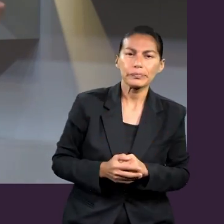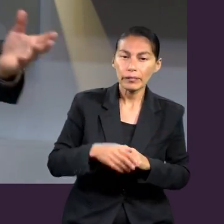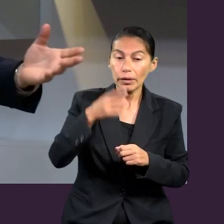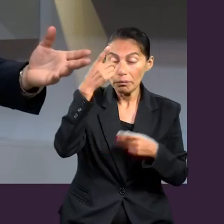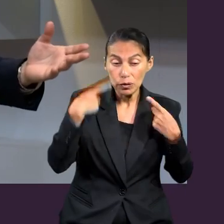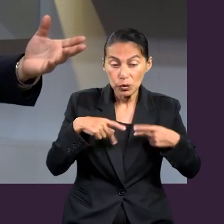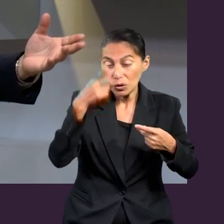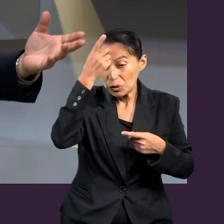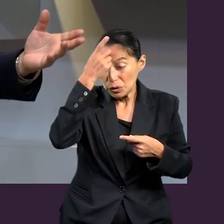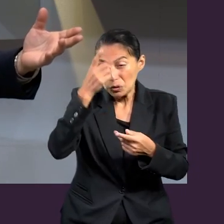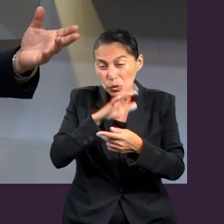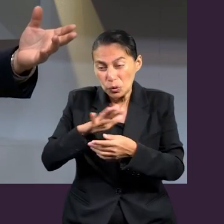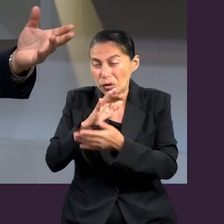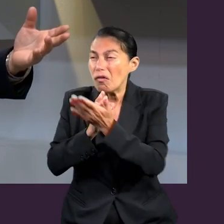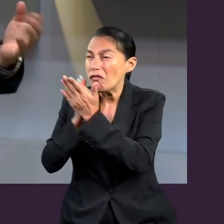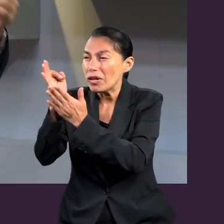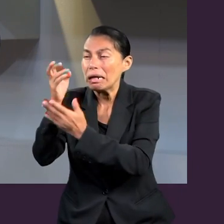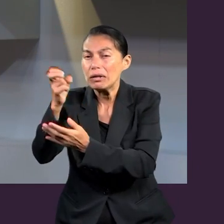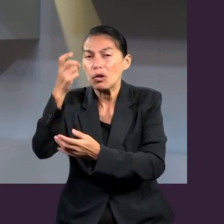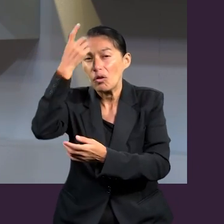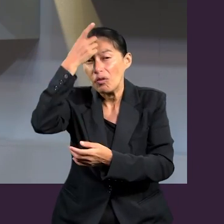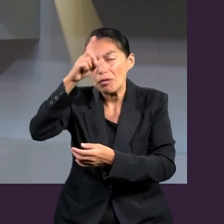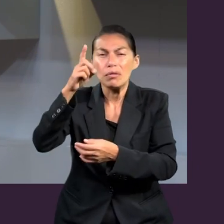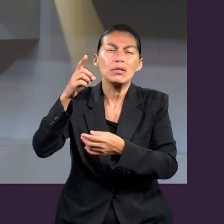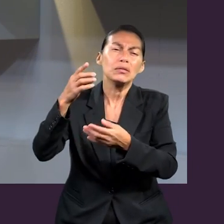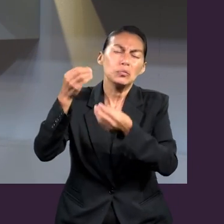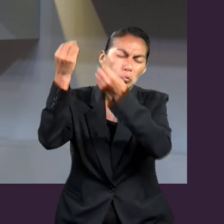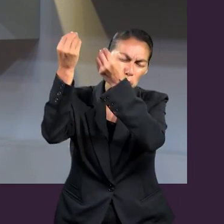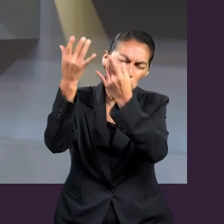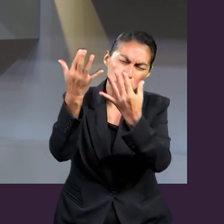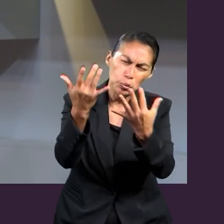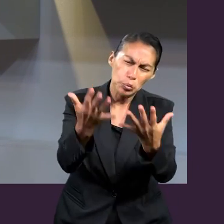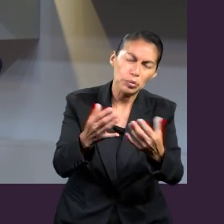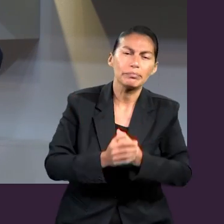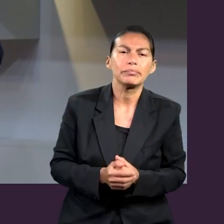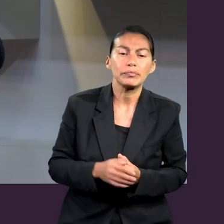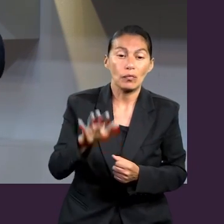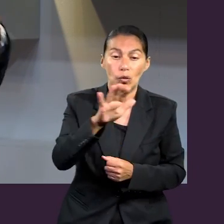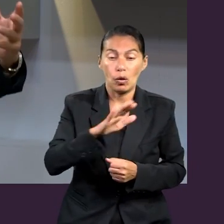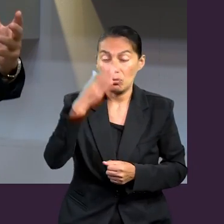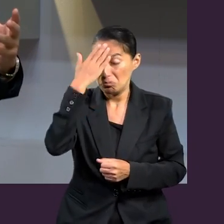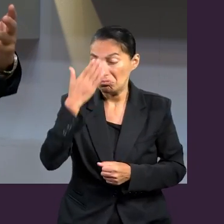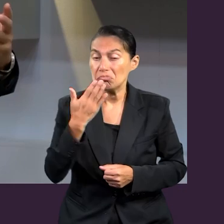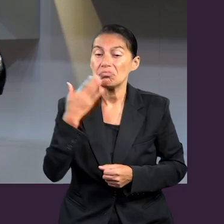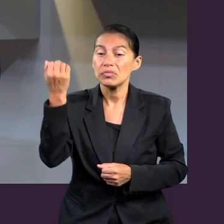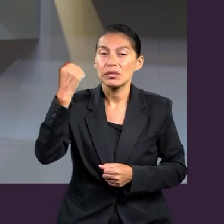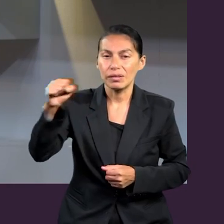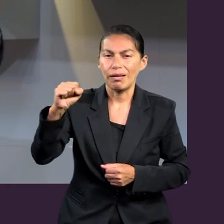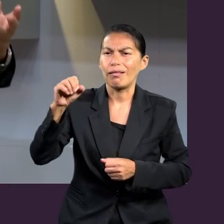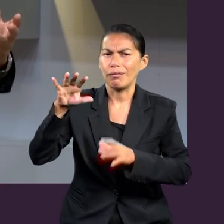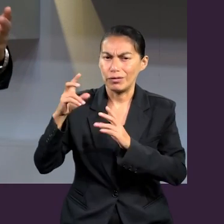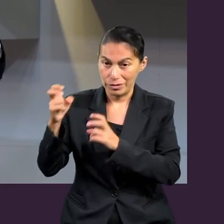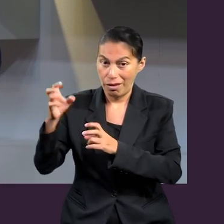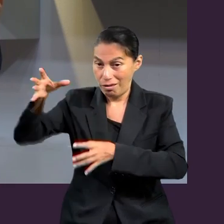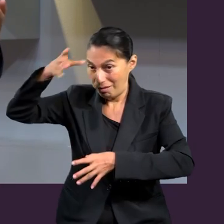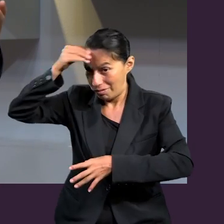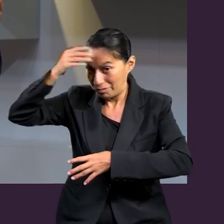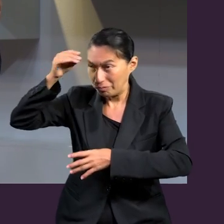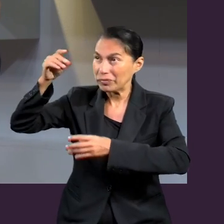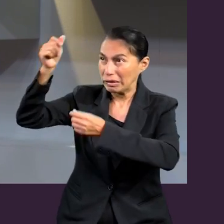a los hombres. Una muestra de su amor, de su misericordia y de multiplicar a través de sus seguidores, los discípulos, la